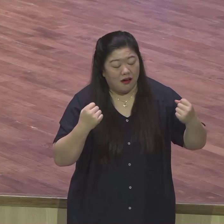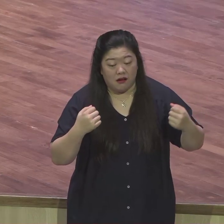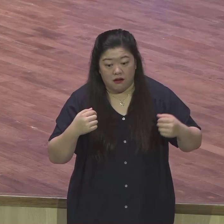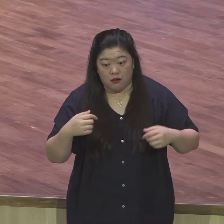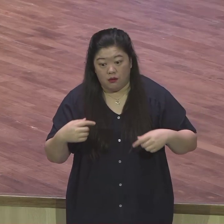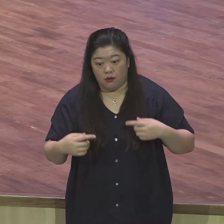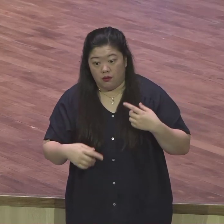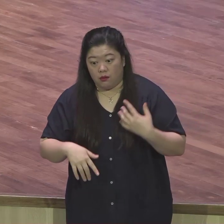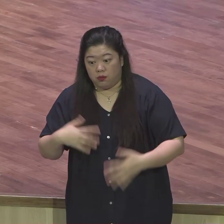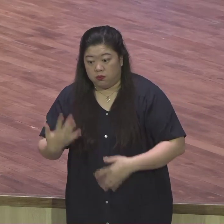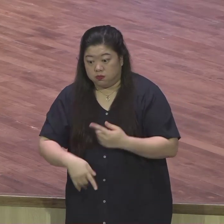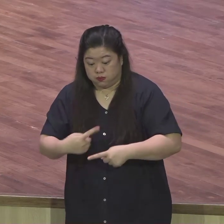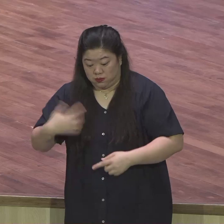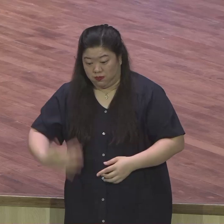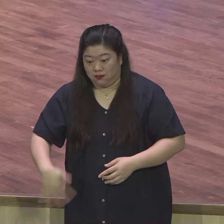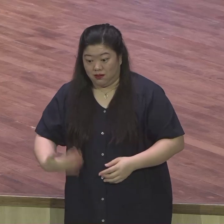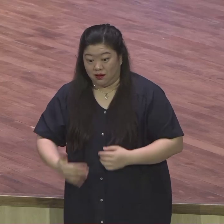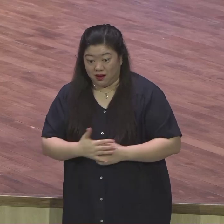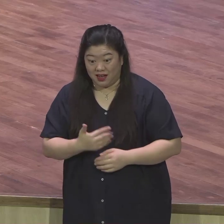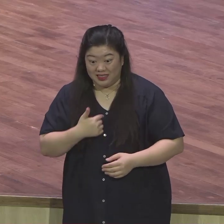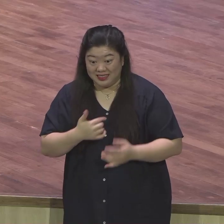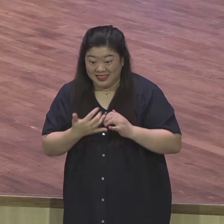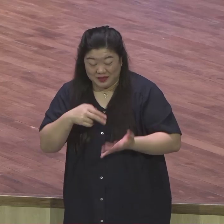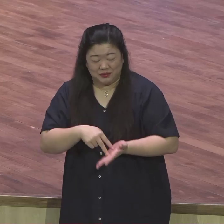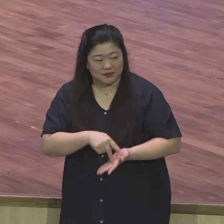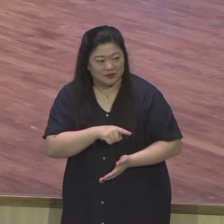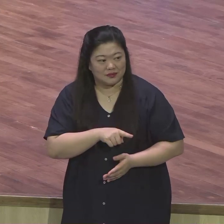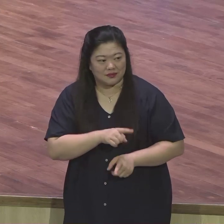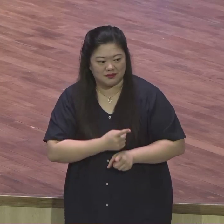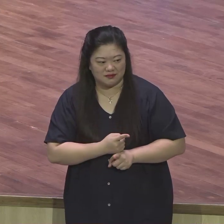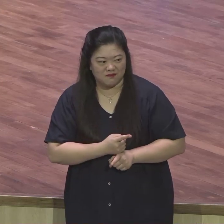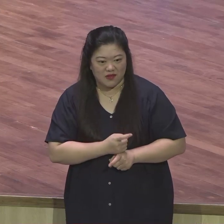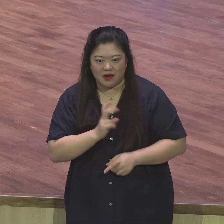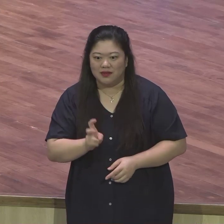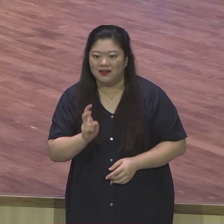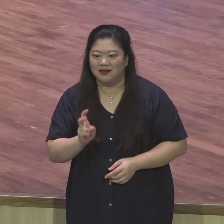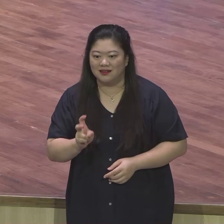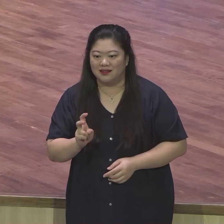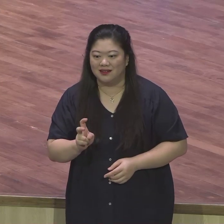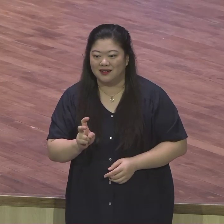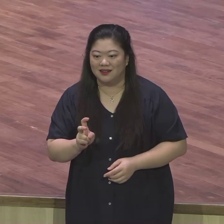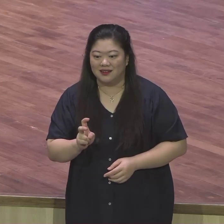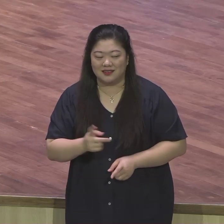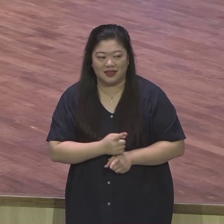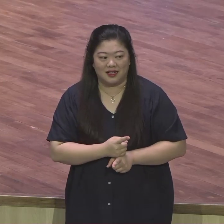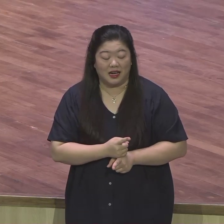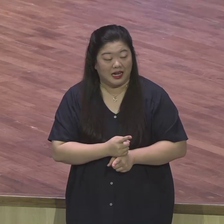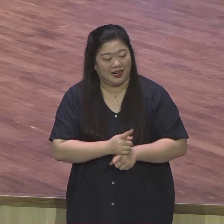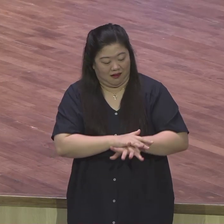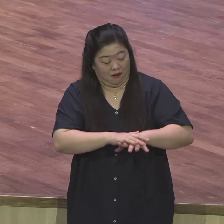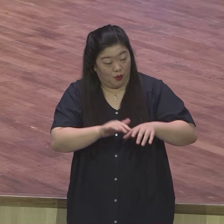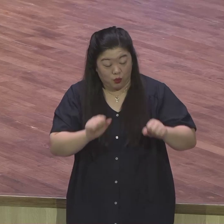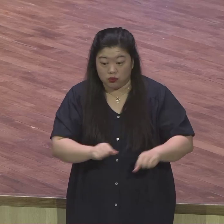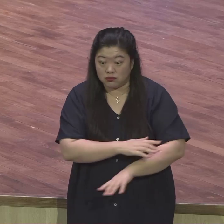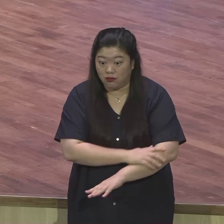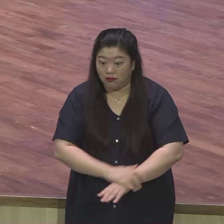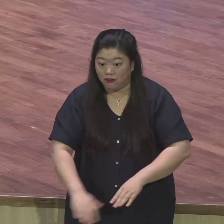지혜롭게 지혜롭게 관계를 회복하는 그런 장면이 본문입니다.